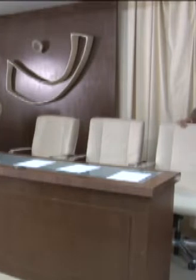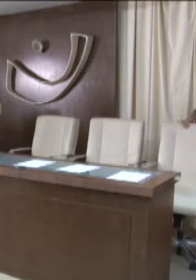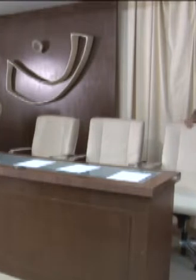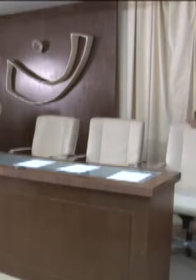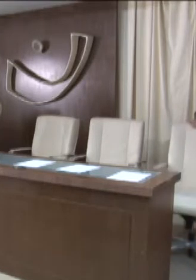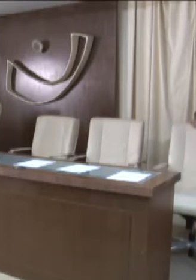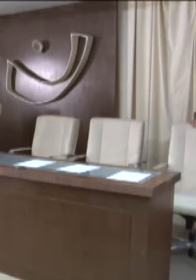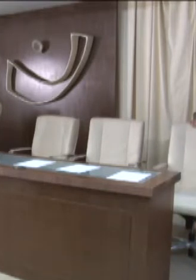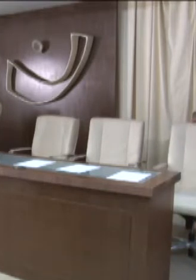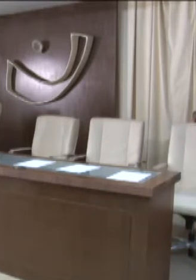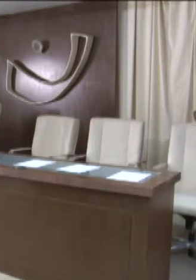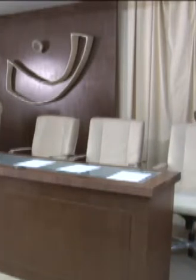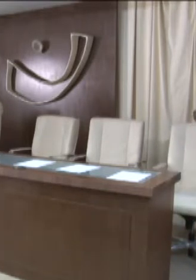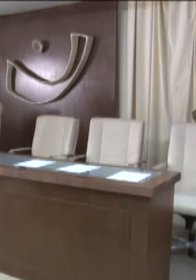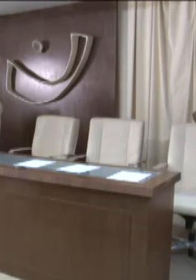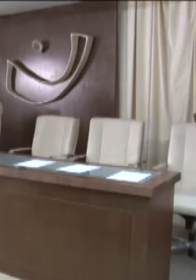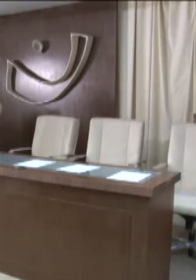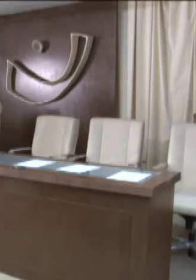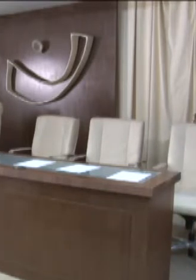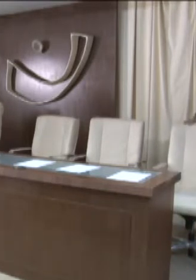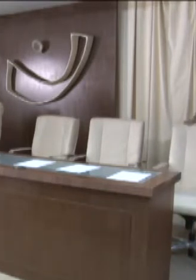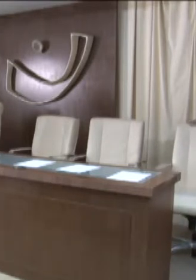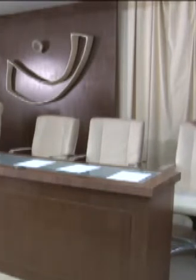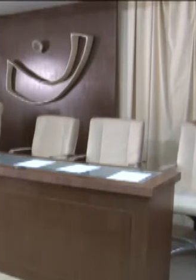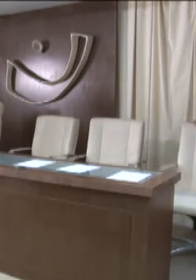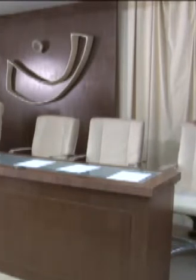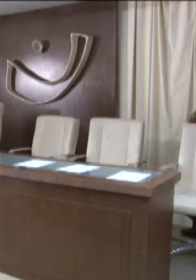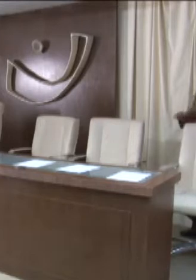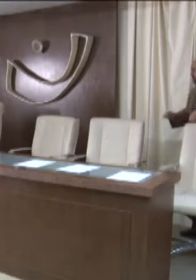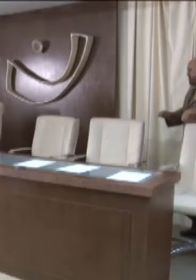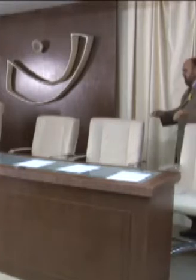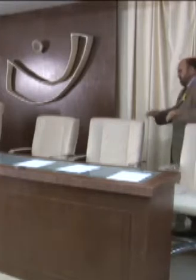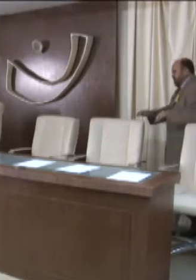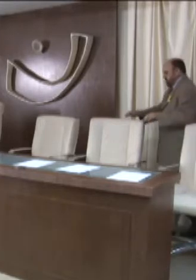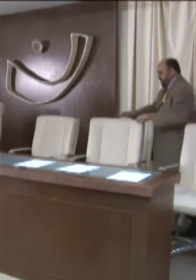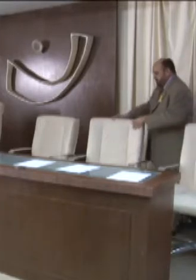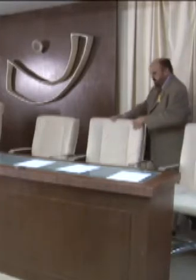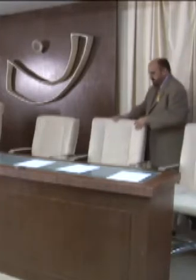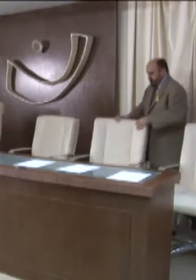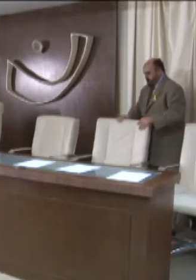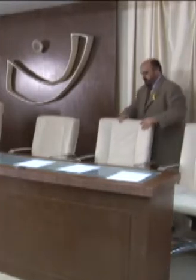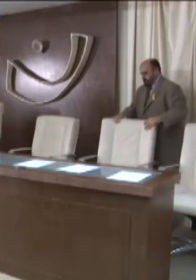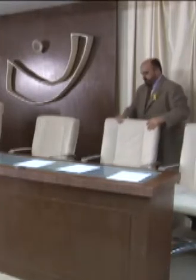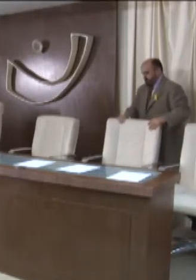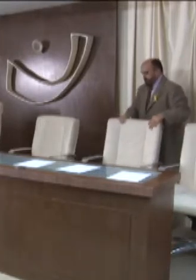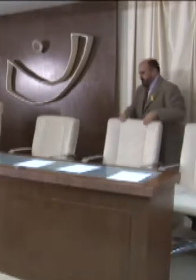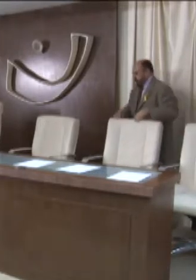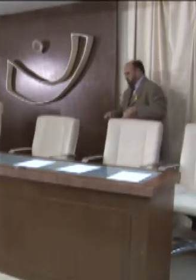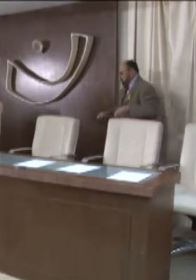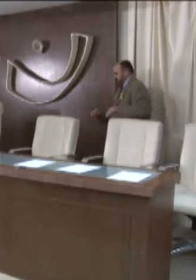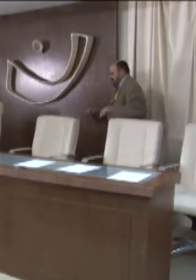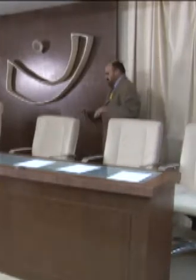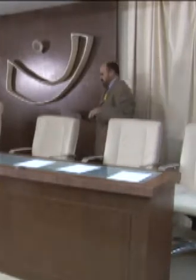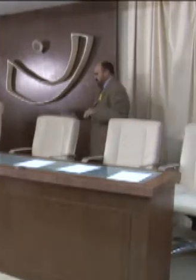sobre o Estatuto da Pessoa com Deficiência. Então, gostaria de já agradecer a presença de todos,